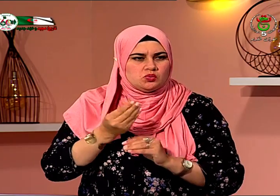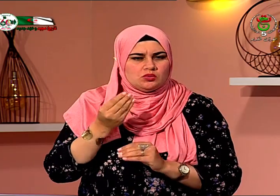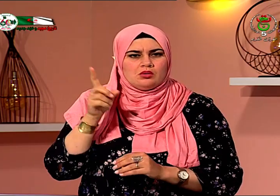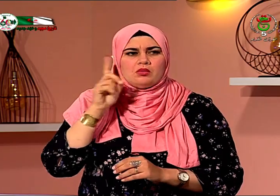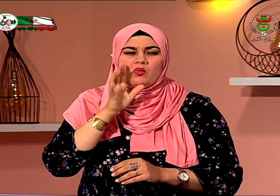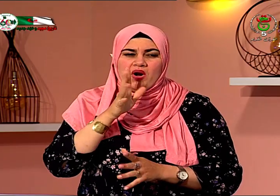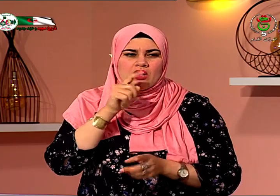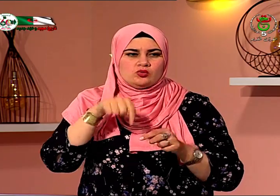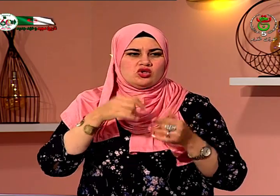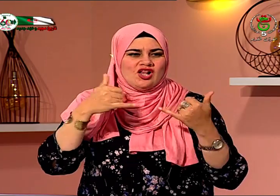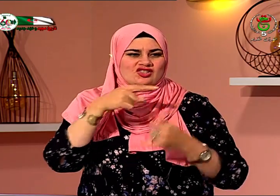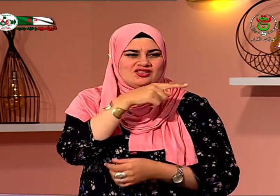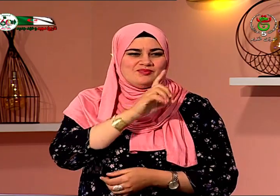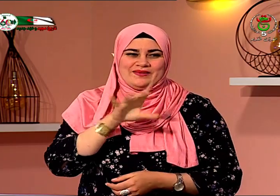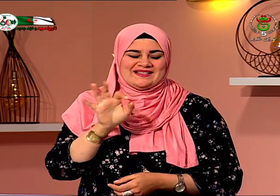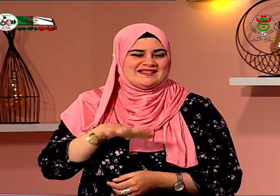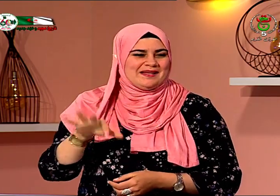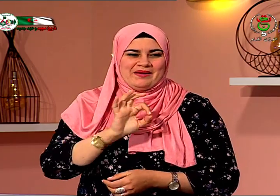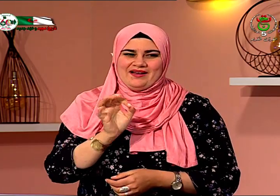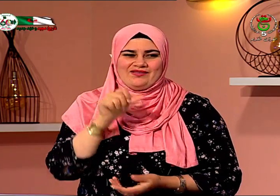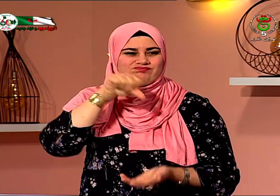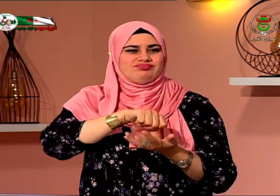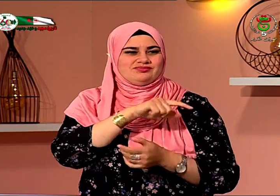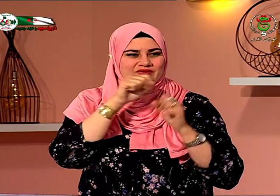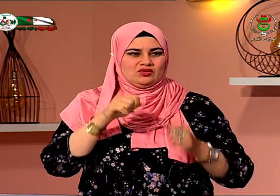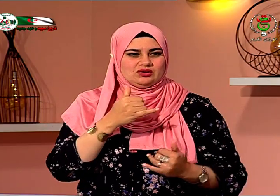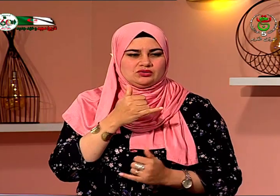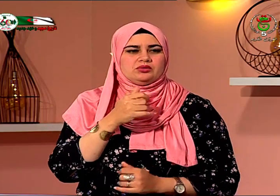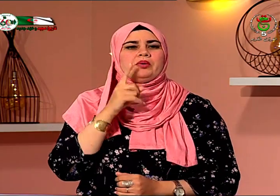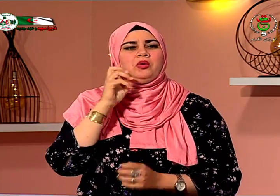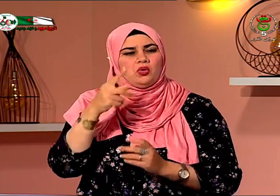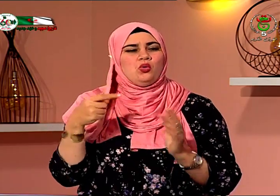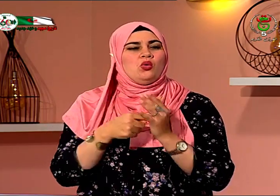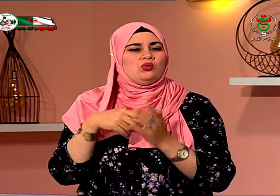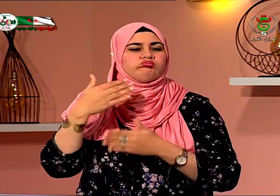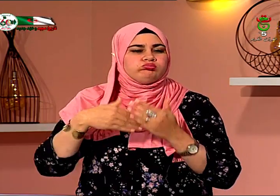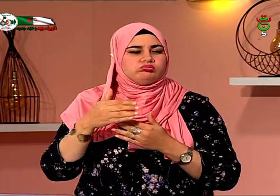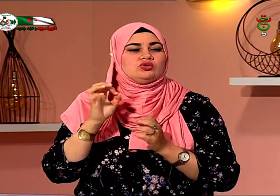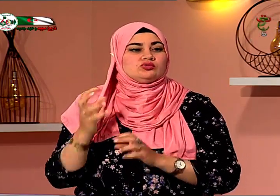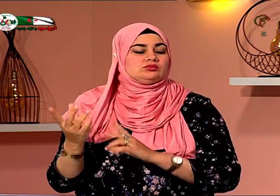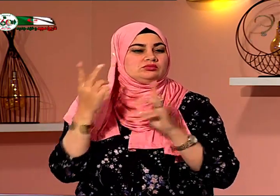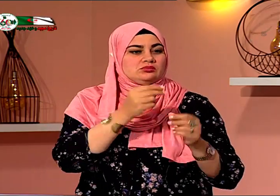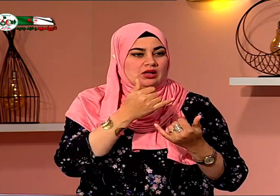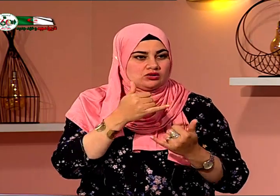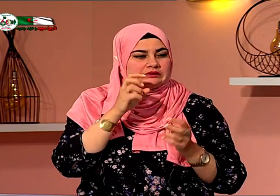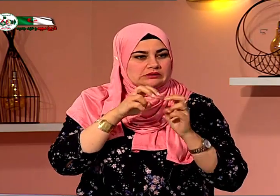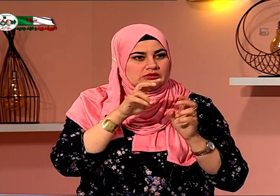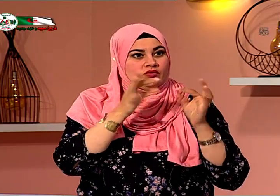فانتقلنا إلى ذلك لكن انتقلنا إلى الجزائر والتحقت بطبيب الأرطفونيا